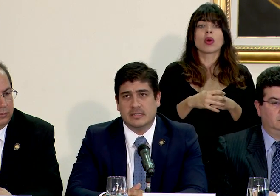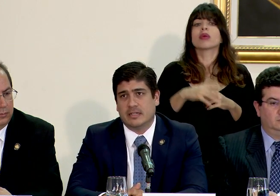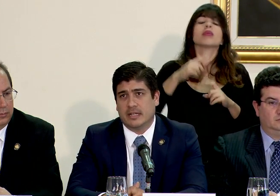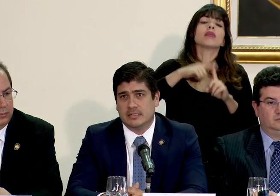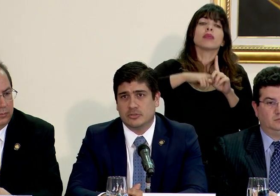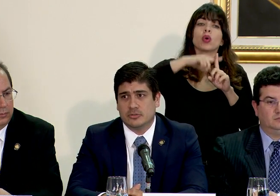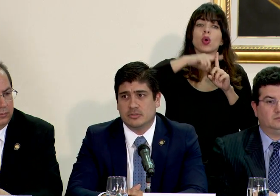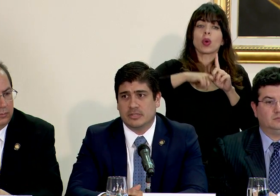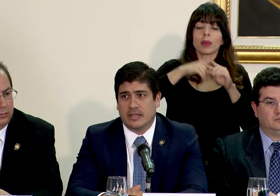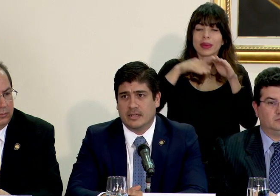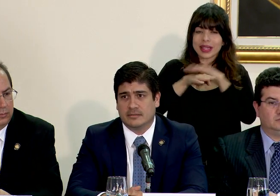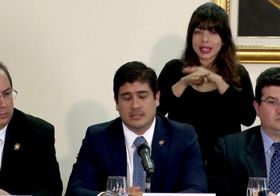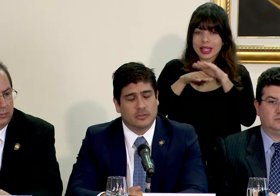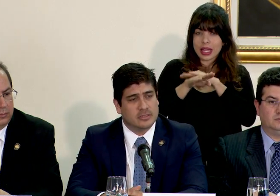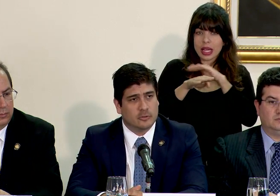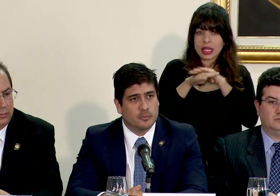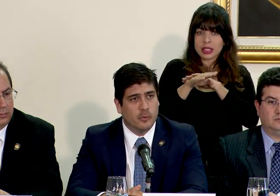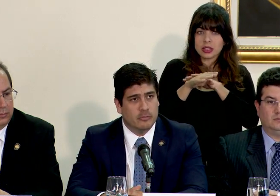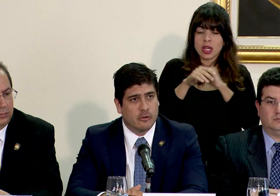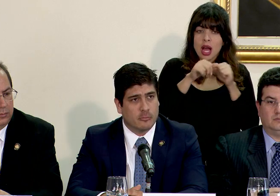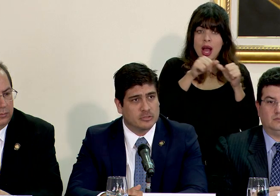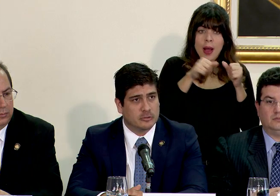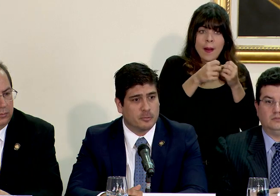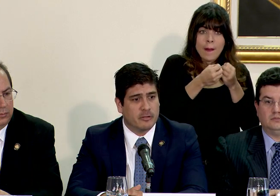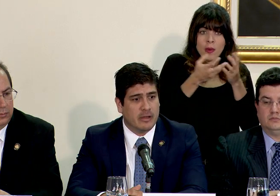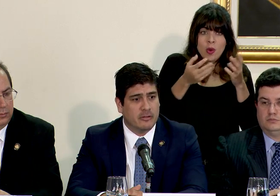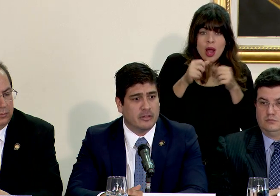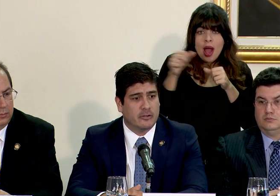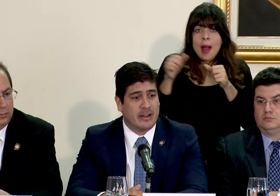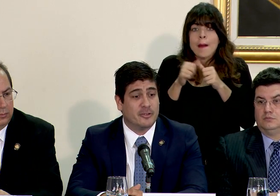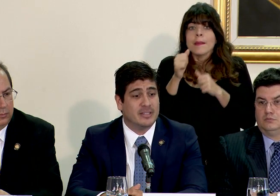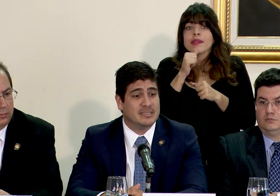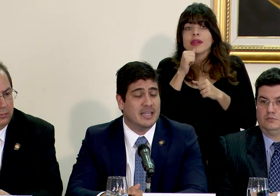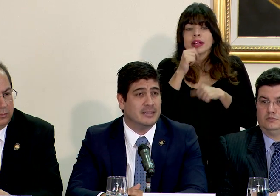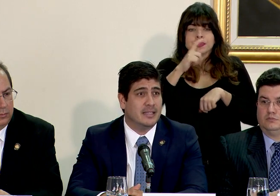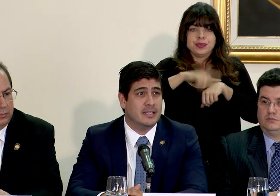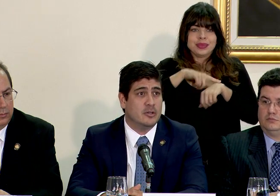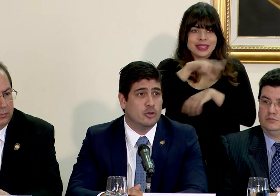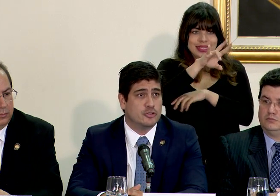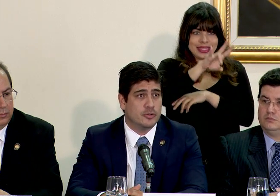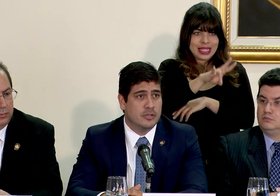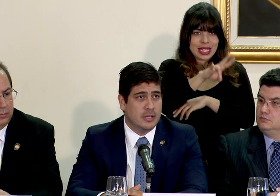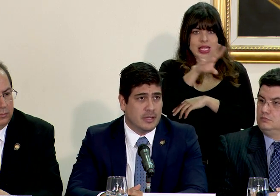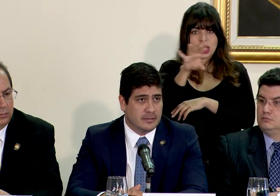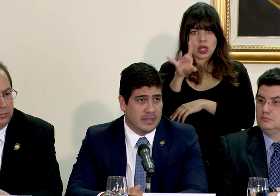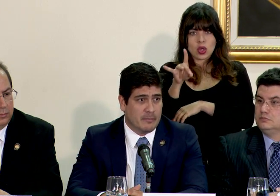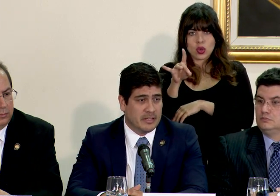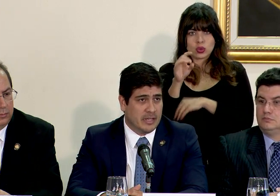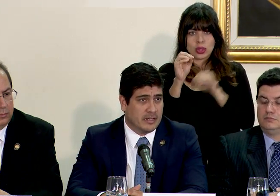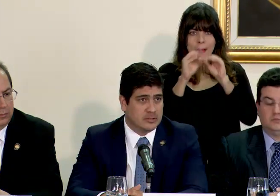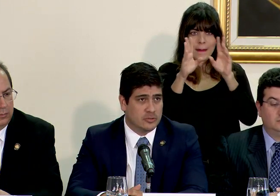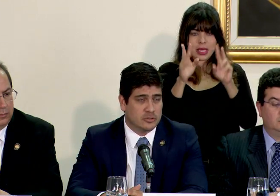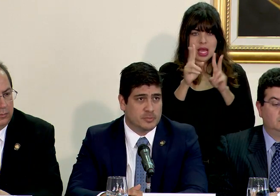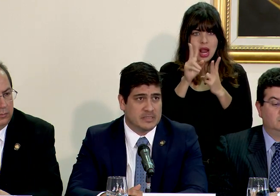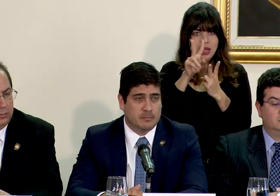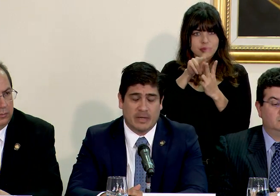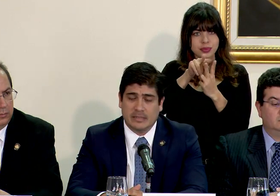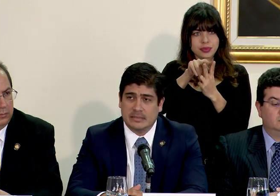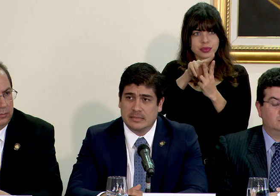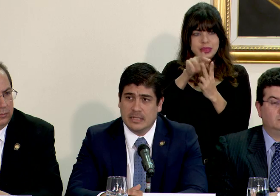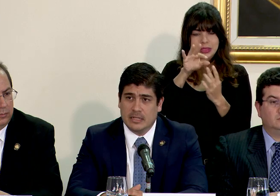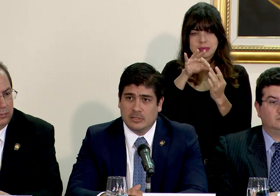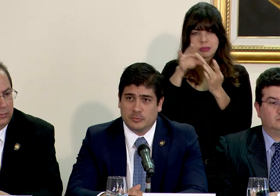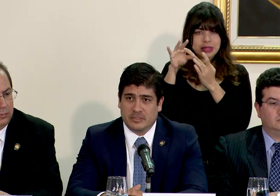volúmenes de ingreso se dan tanto del sector público como del sector privado en el horario de siete y ocho de la mañana que son los